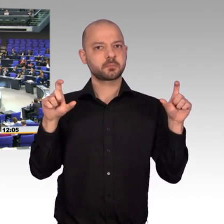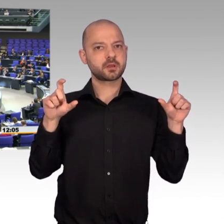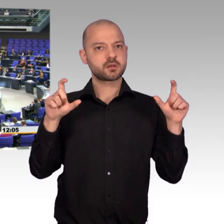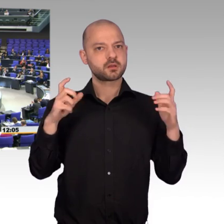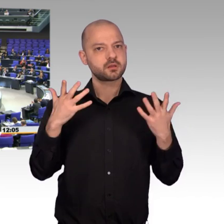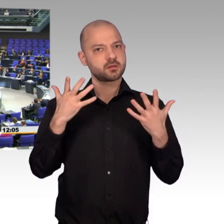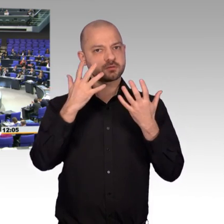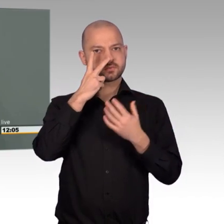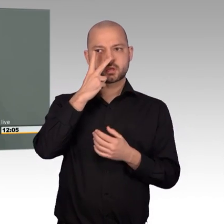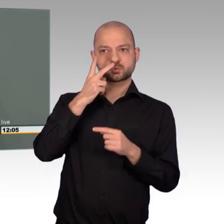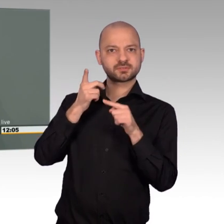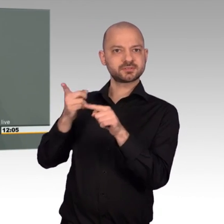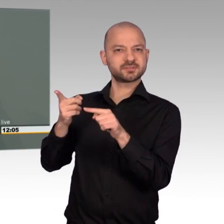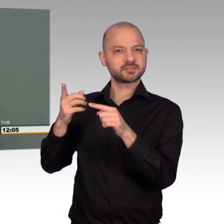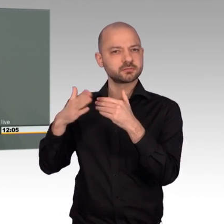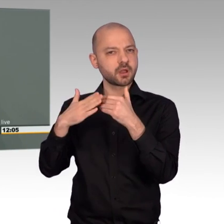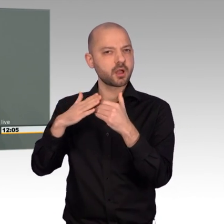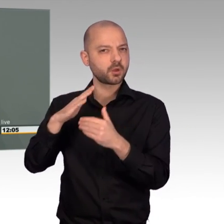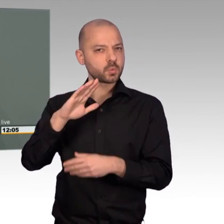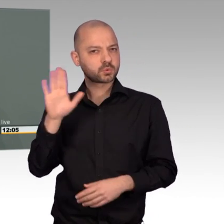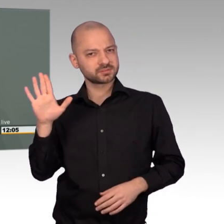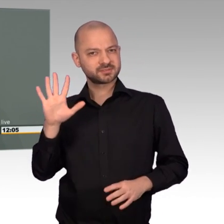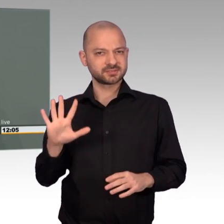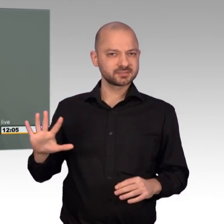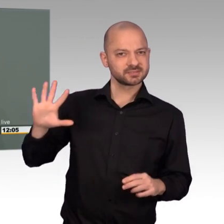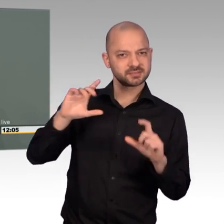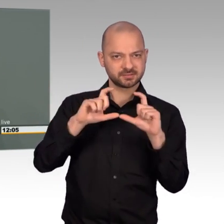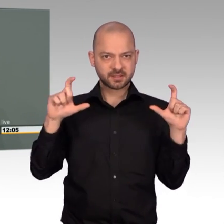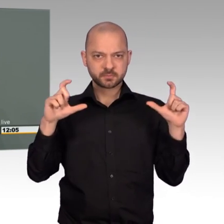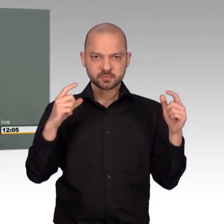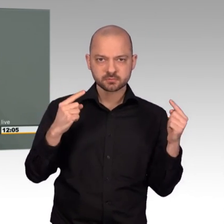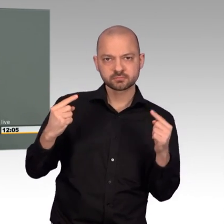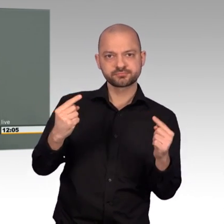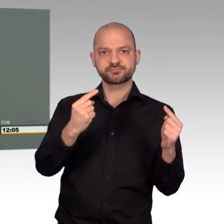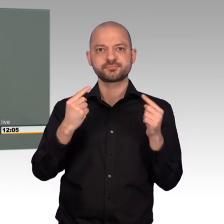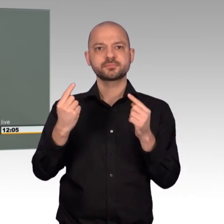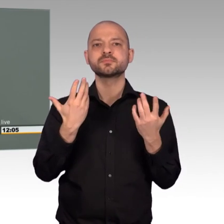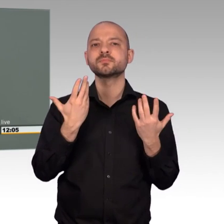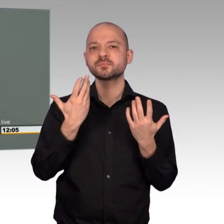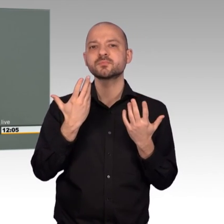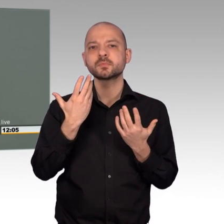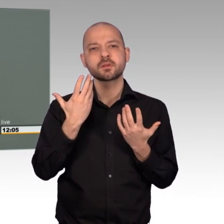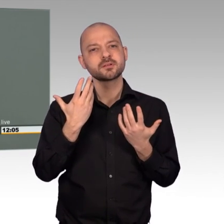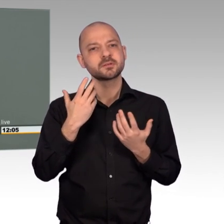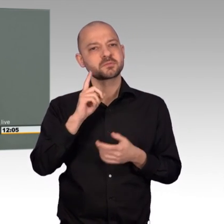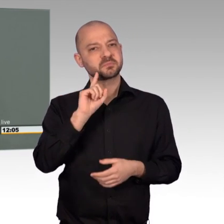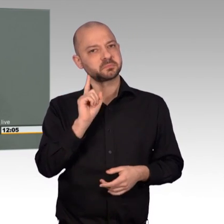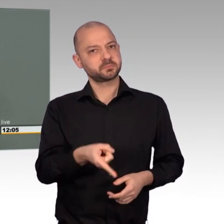Lage reden und auch über die humanitäre Hilfe, die übrigens, und das ist der humanitären Hilfe im Manent, eben nicht